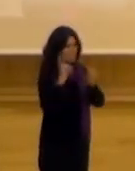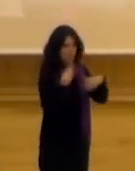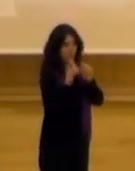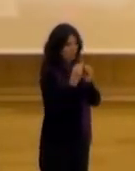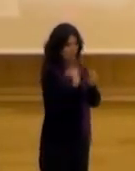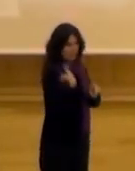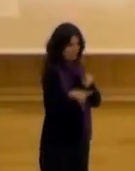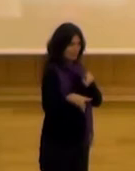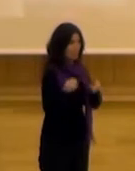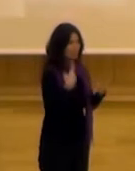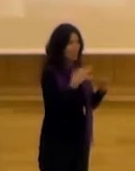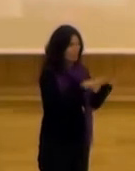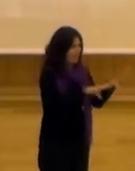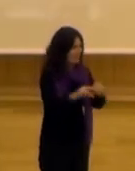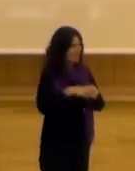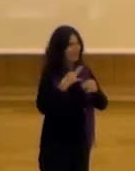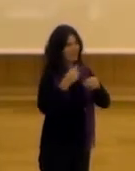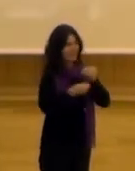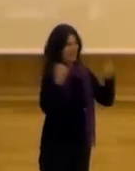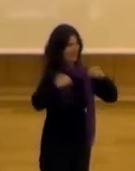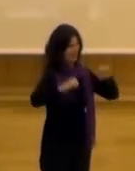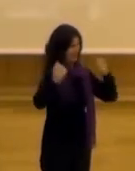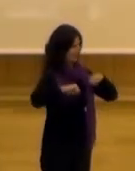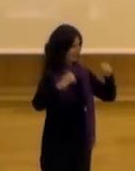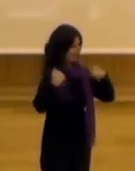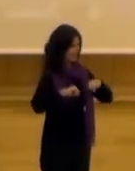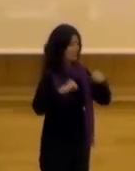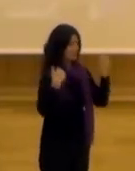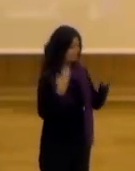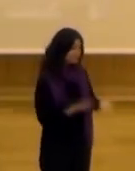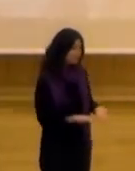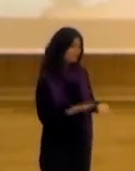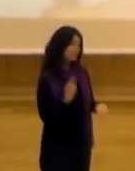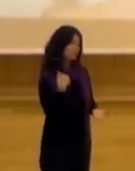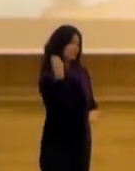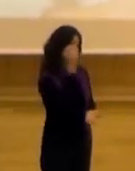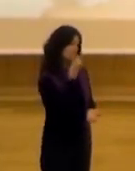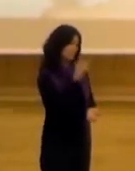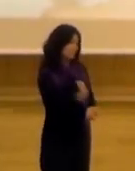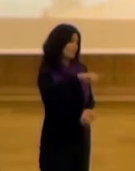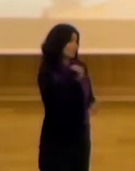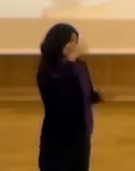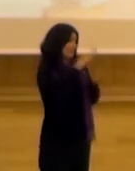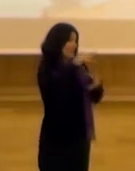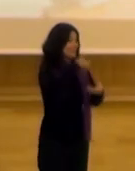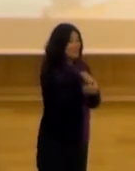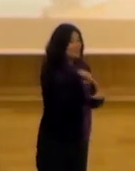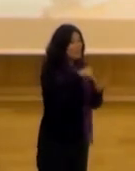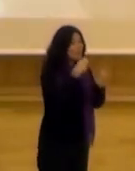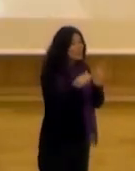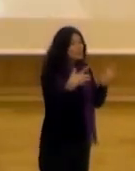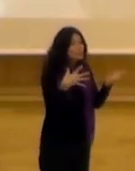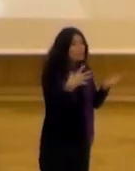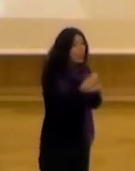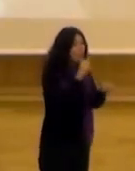hacer. Y para eso necesitamos práctica, un ejercicio reiterado. Entonces, creo que, y creemos dentro del proyecto que